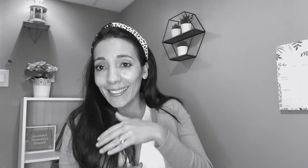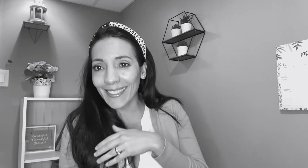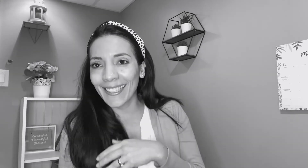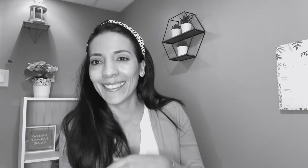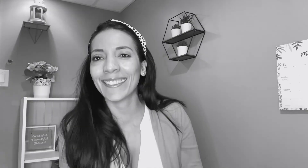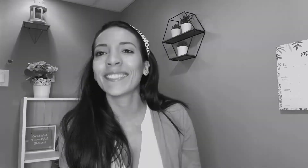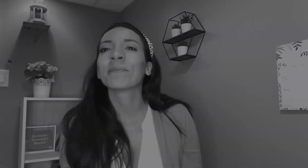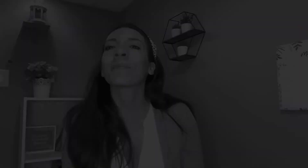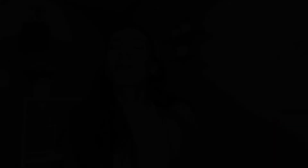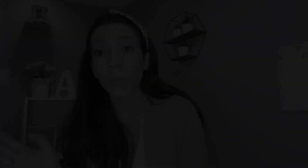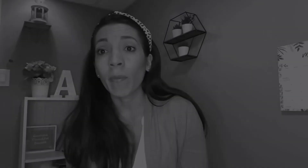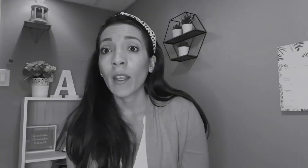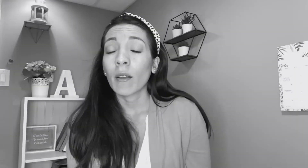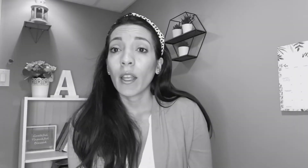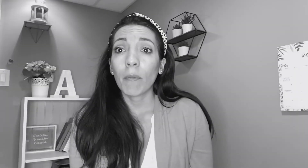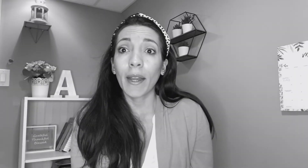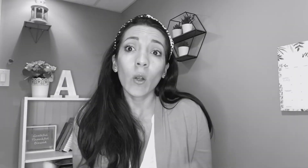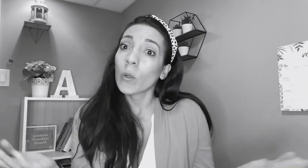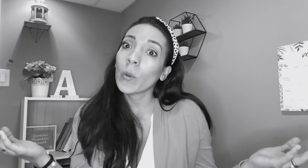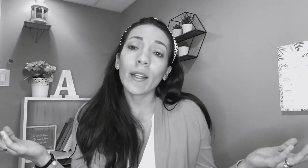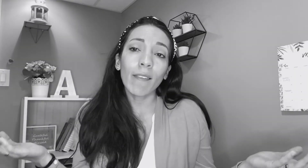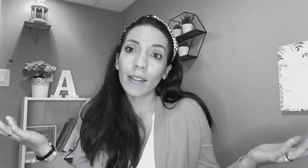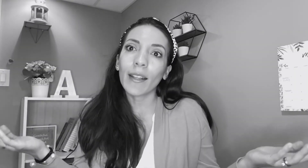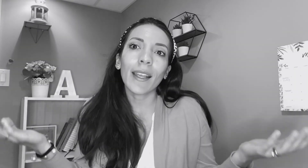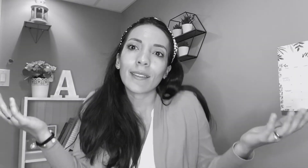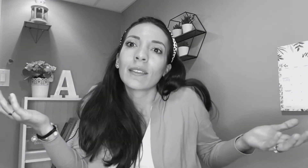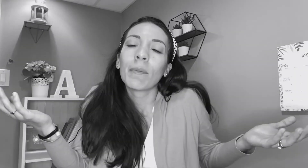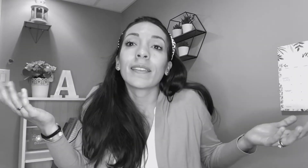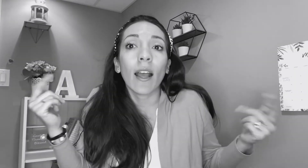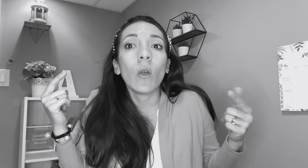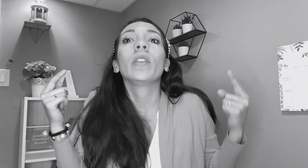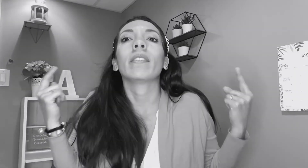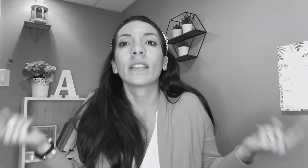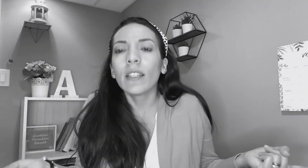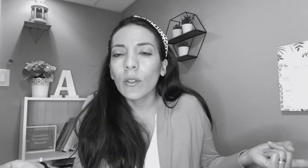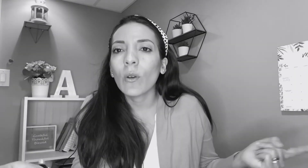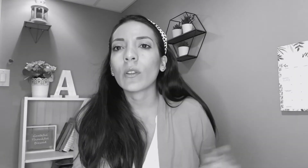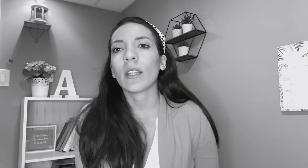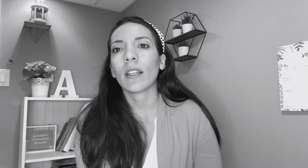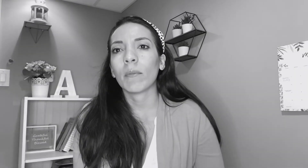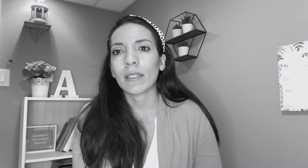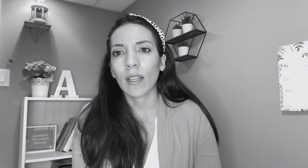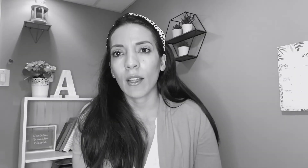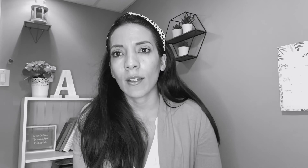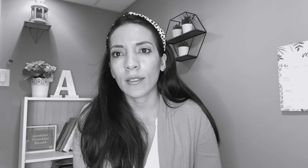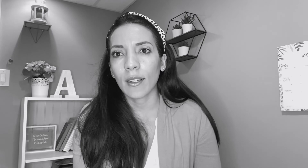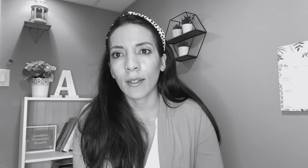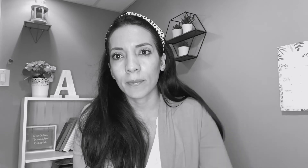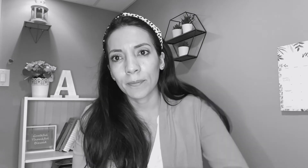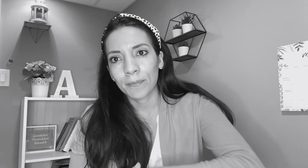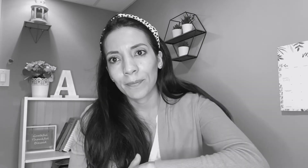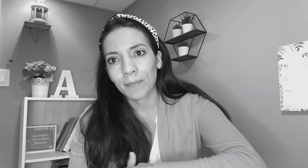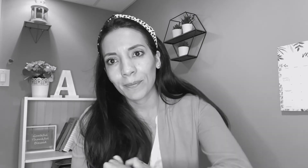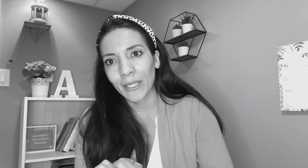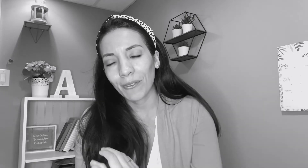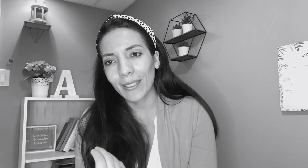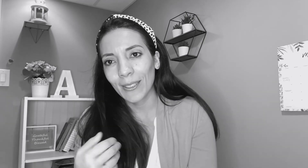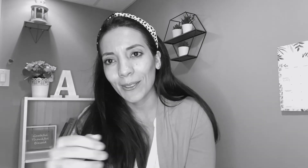para concluir la verdad es demasiado divertido tiene demasiados beneficios